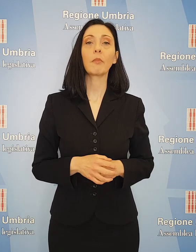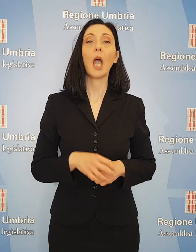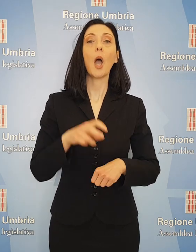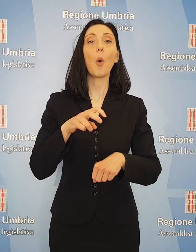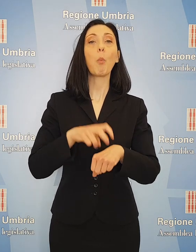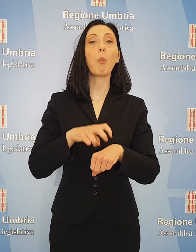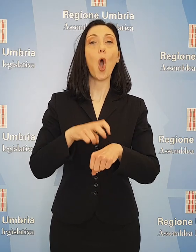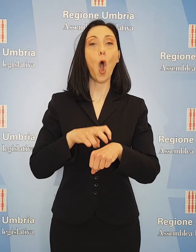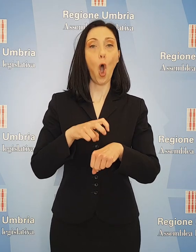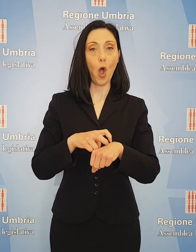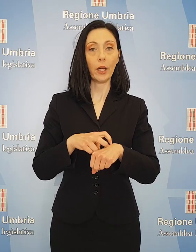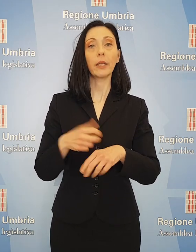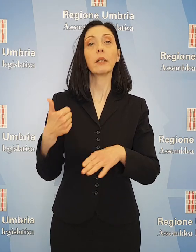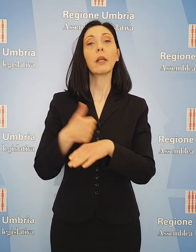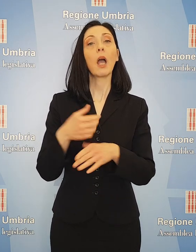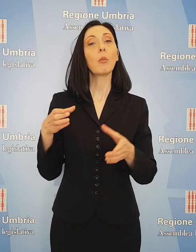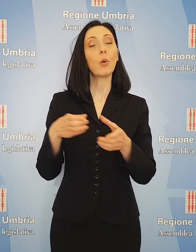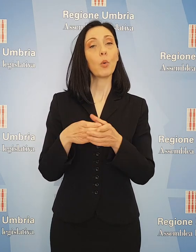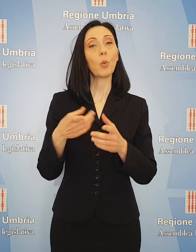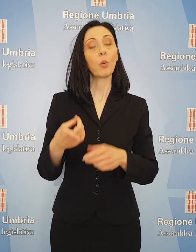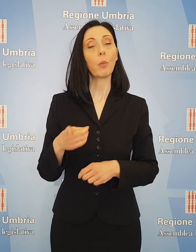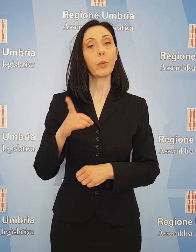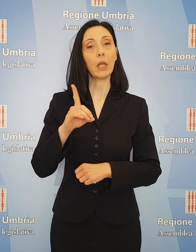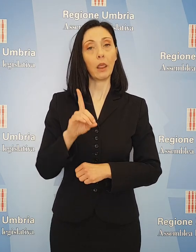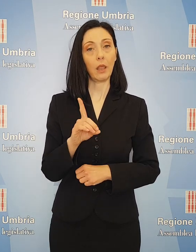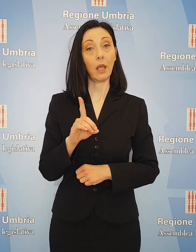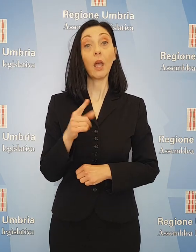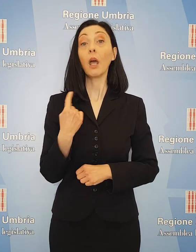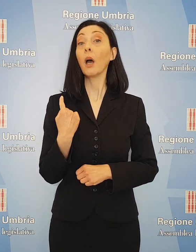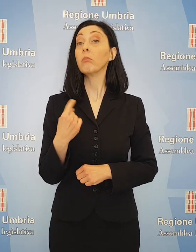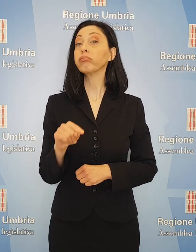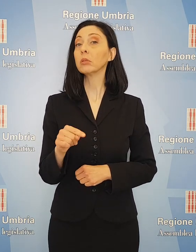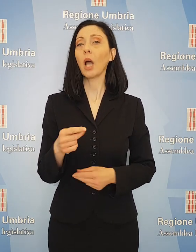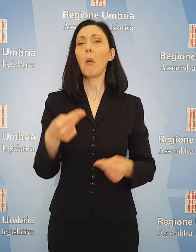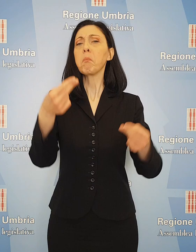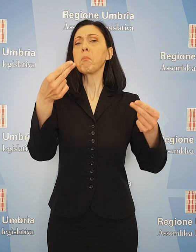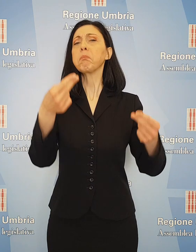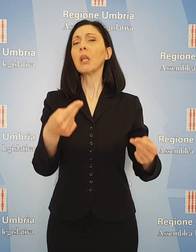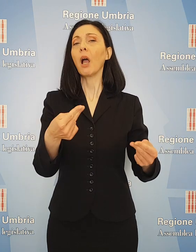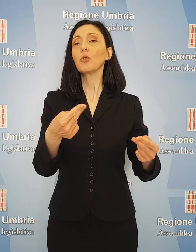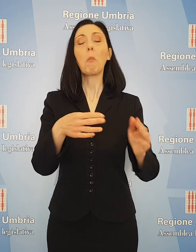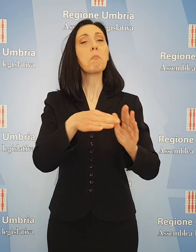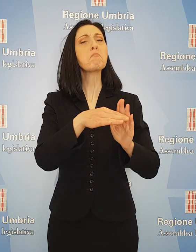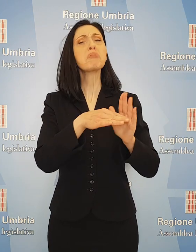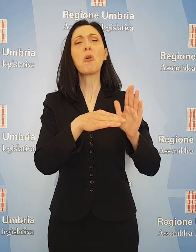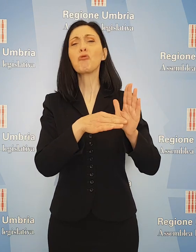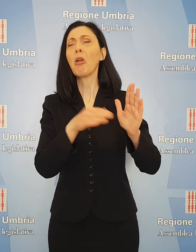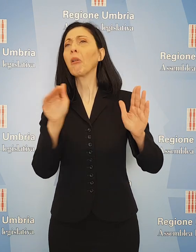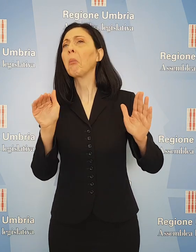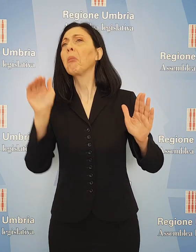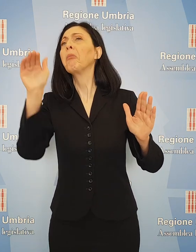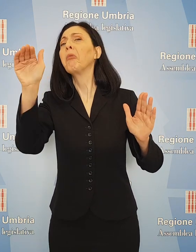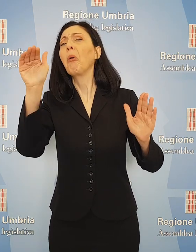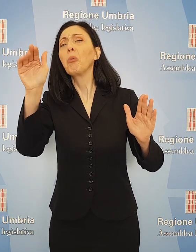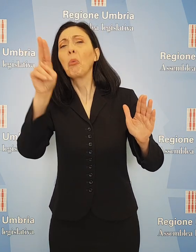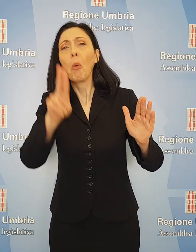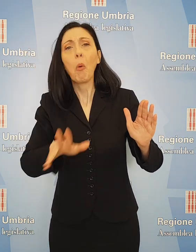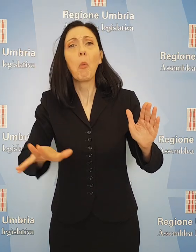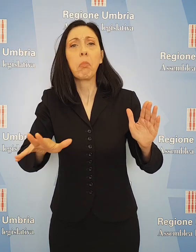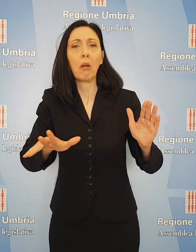Per Tommaso Bori, capogruppo del Partito Democratico, questo è un bilancio senza progetto e prospettiva per l'Umbria.